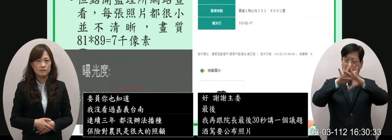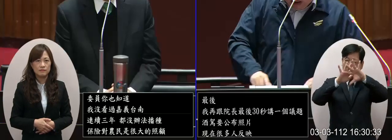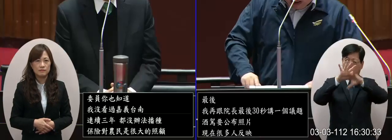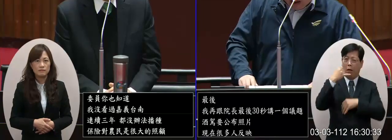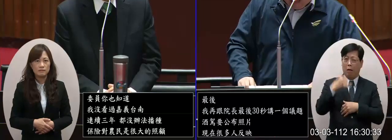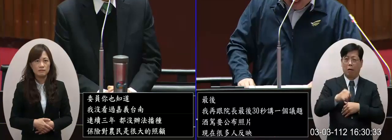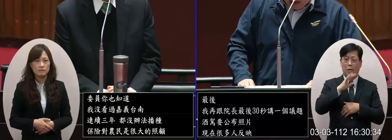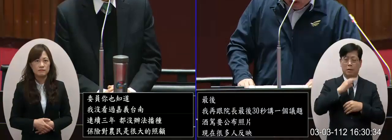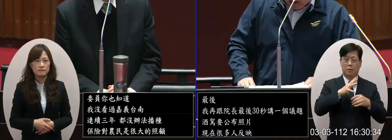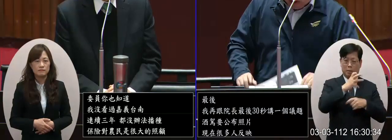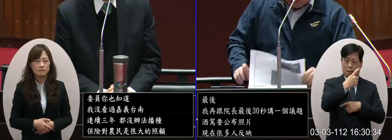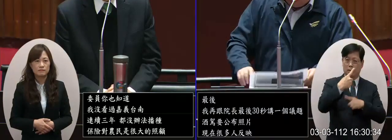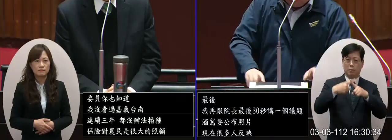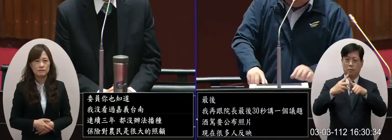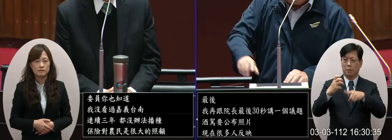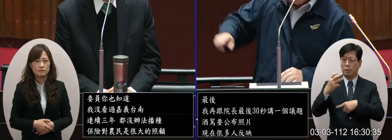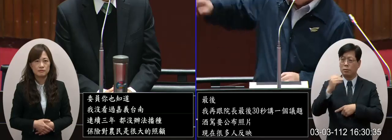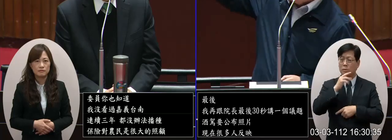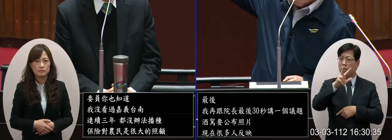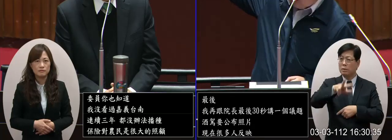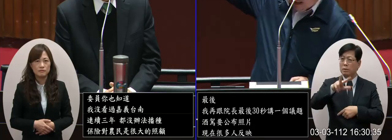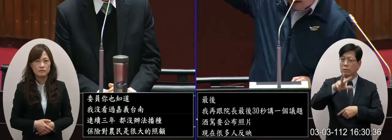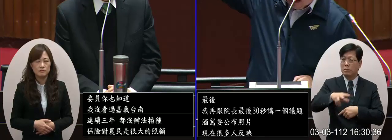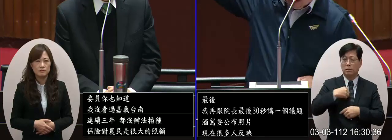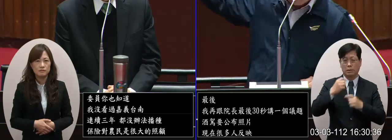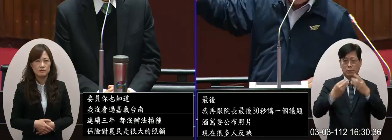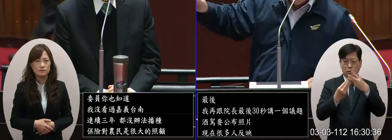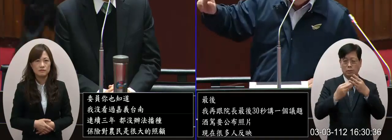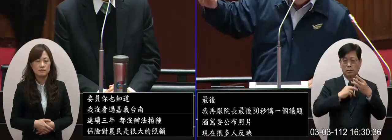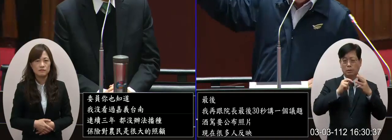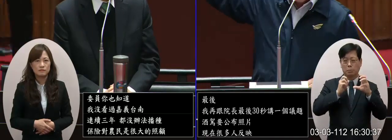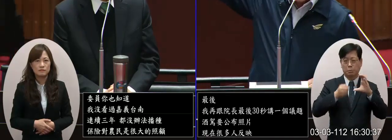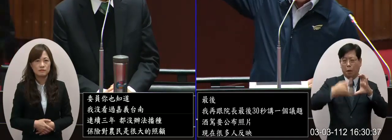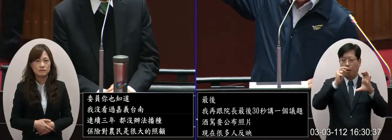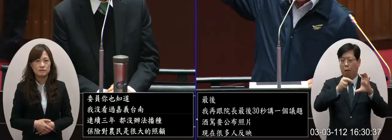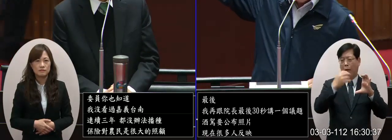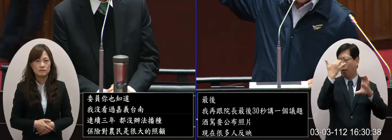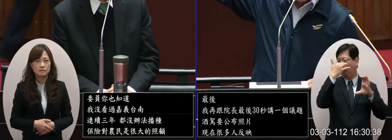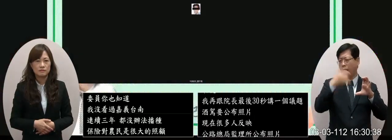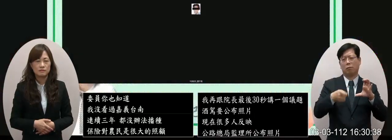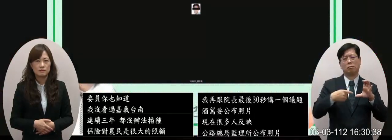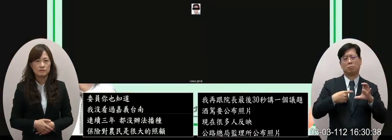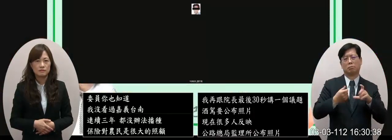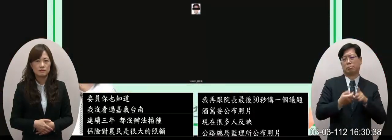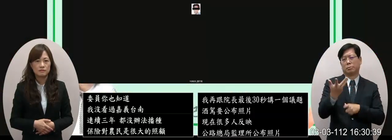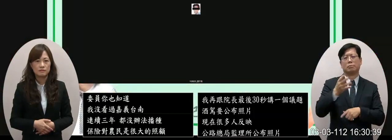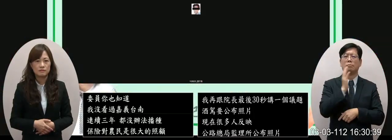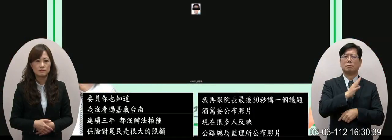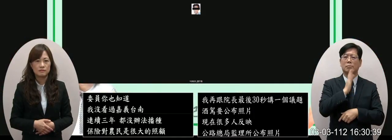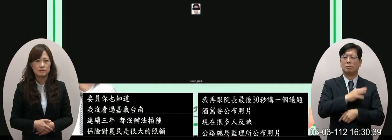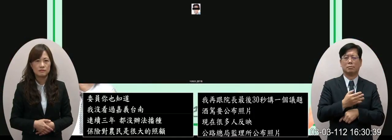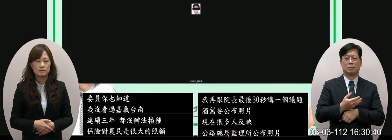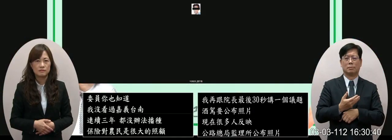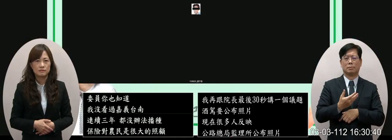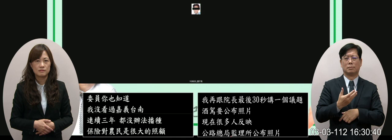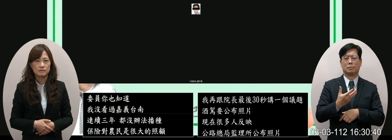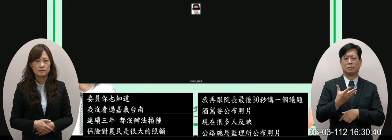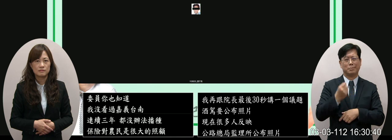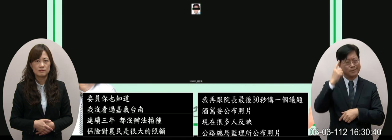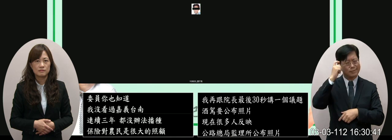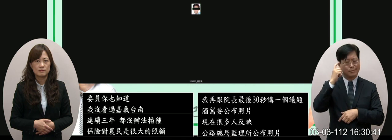只有81乘以897000像素打開就是黑色的一片我覺得他這種公佈照片沒有誠意